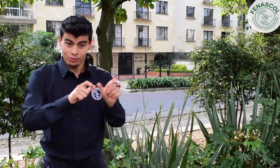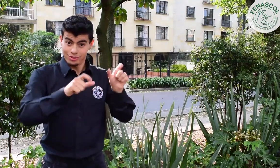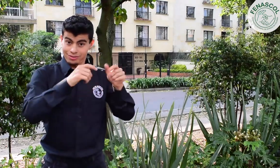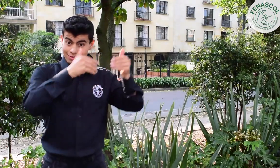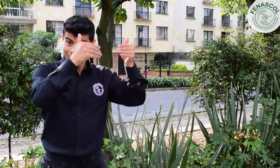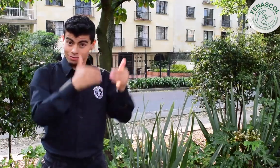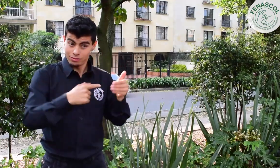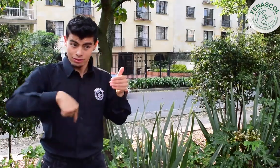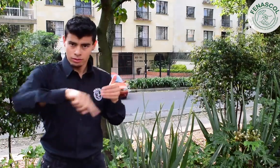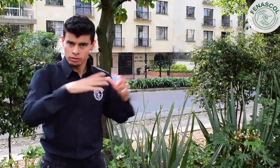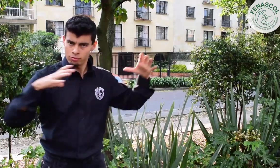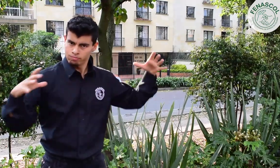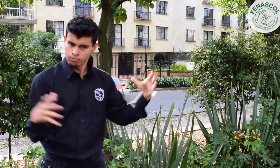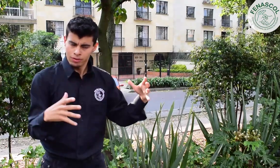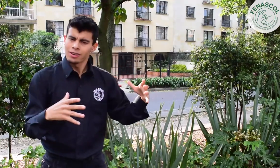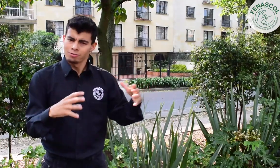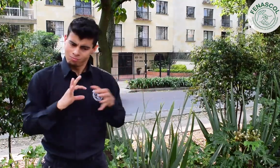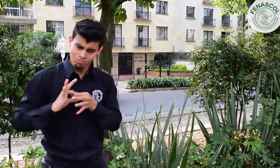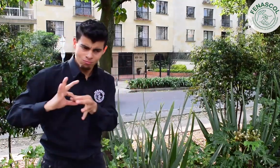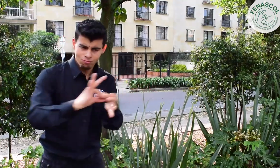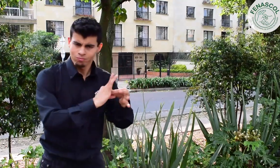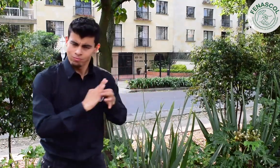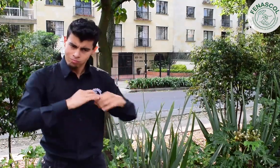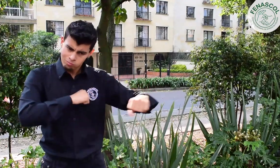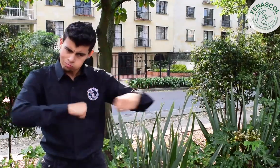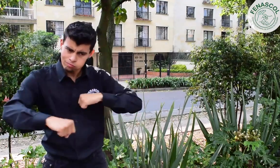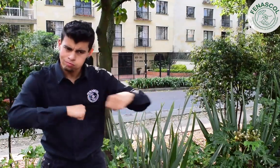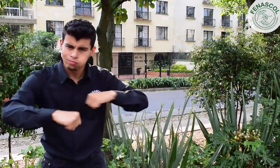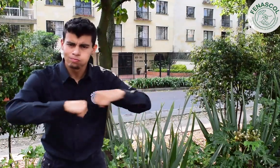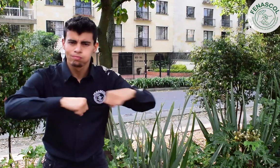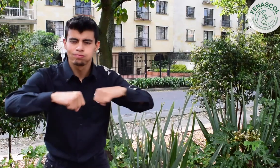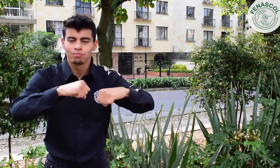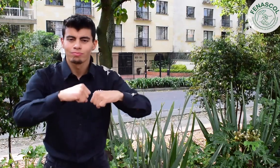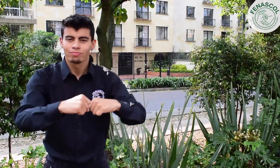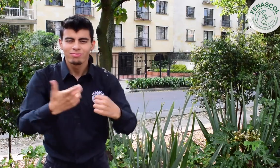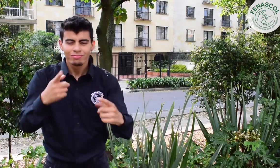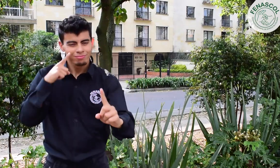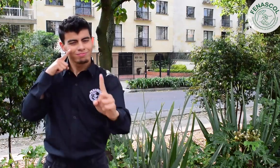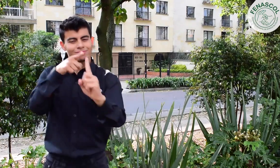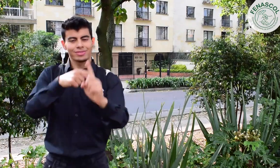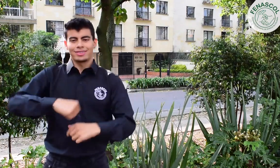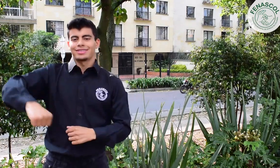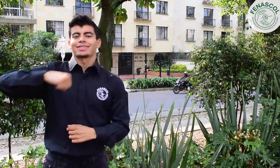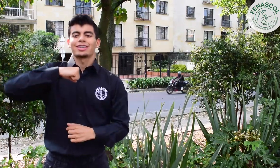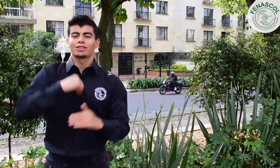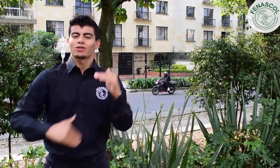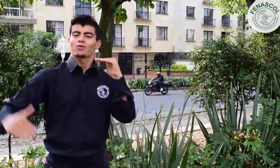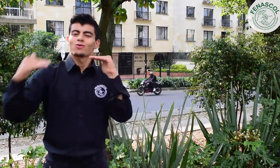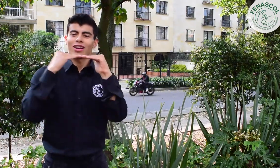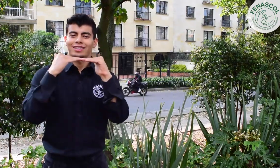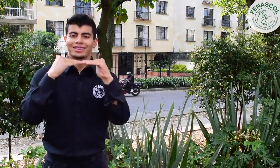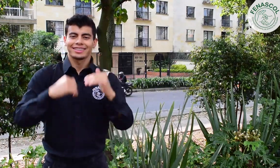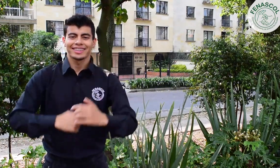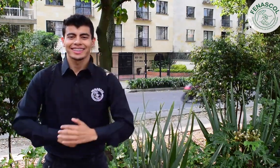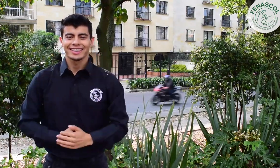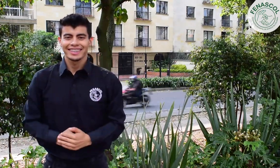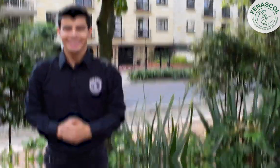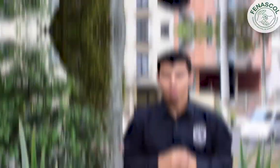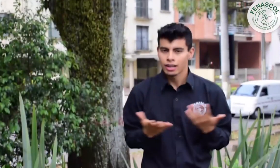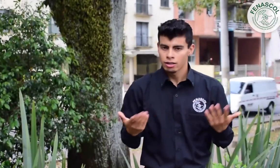personas con discapacidad para que en este trabajo unido lleguemos a la igualdad de nuestros derechos. Ahora